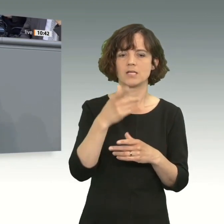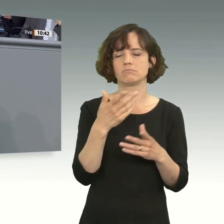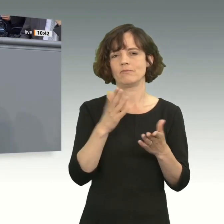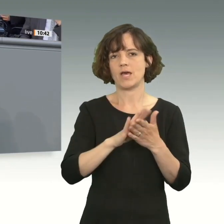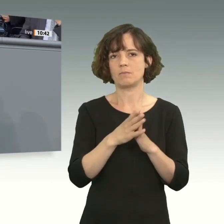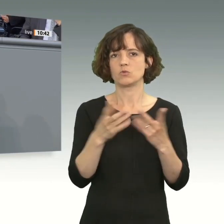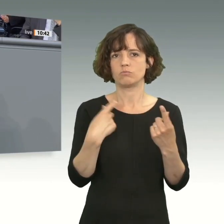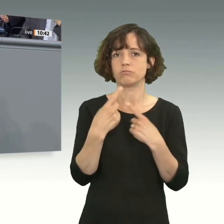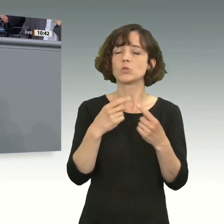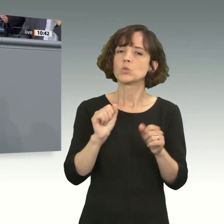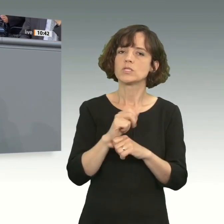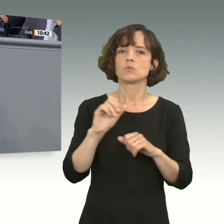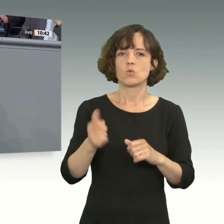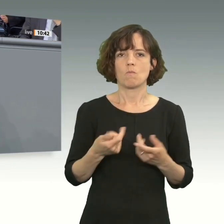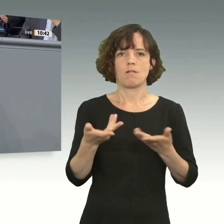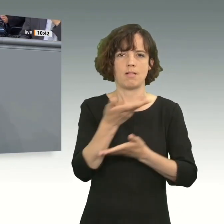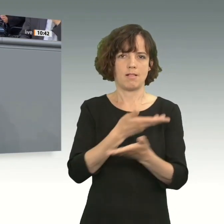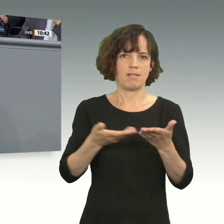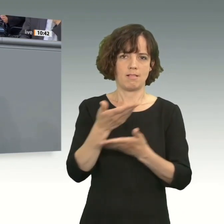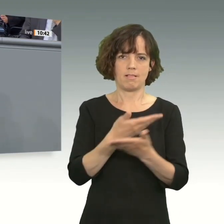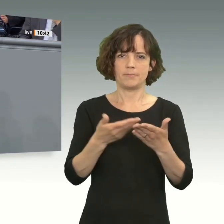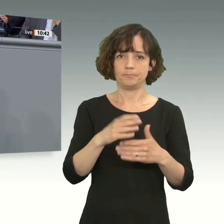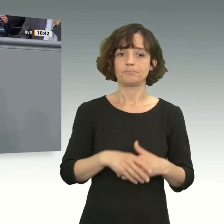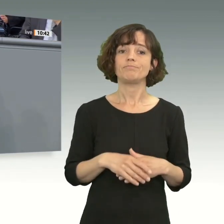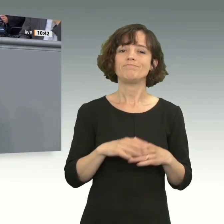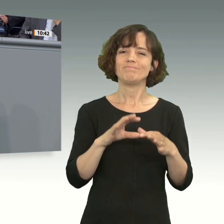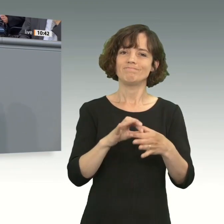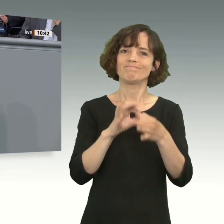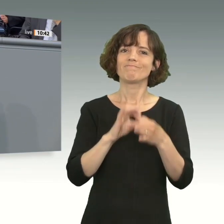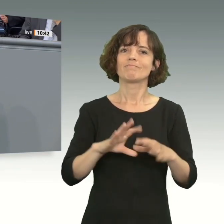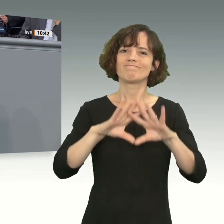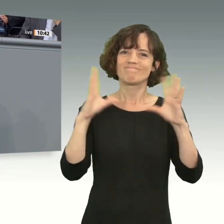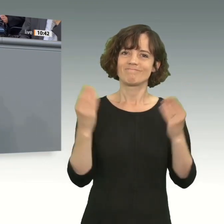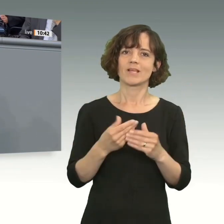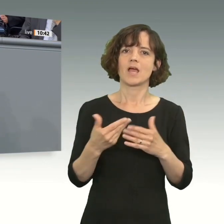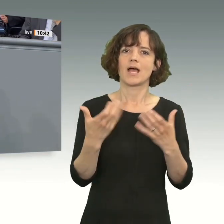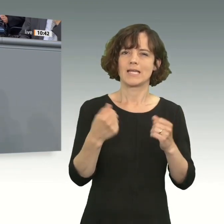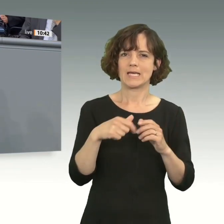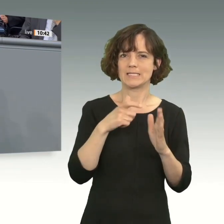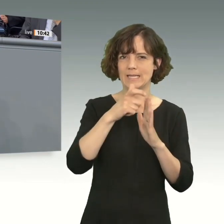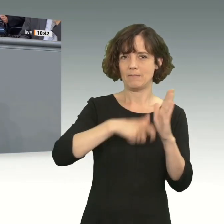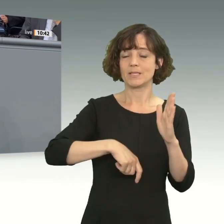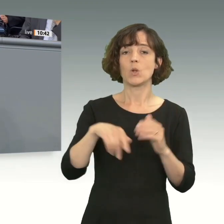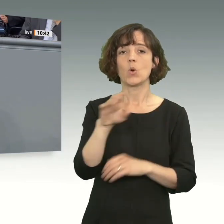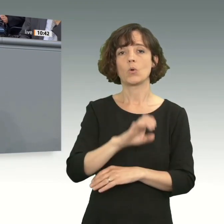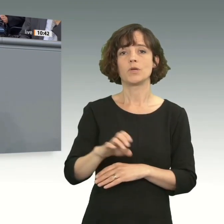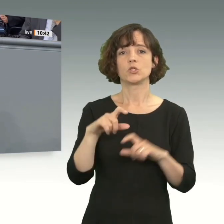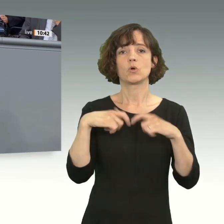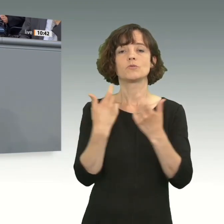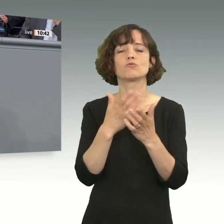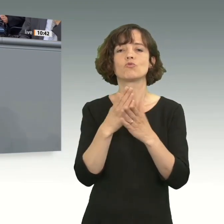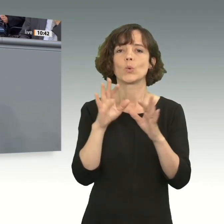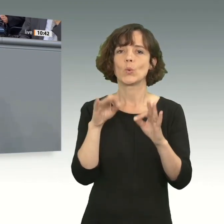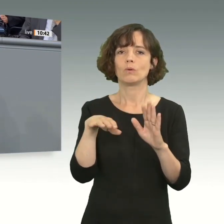Aber gut, trotzdem, wir debattieren heute hier weiter über den Punkt. Zu den allgemeinen Nachhaltigkeitskapiteln. Da hat ja die Europäische Kommission bereits gute